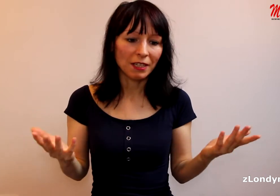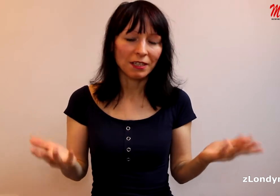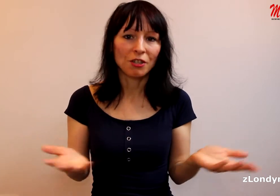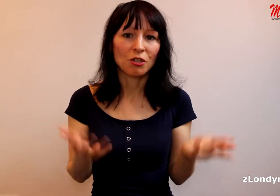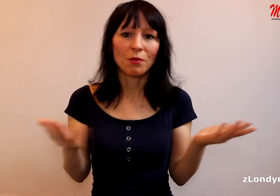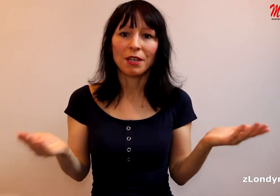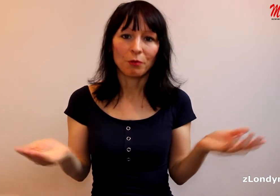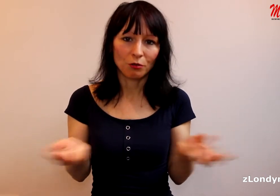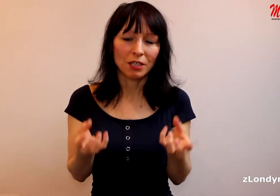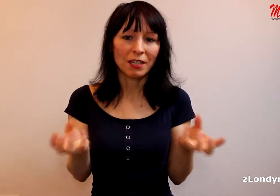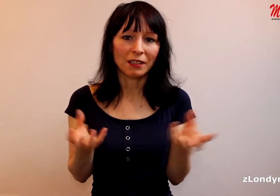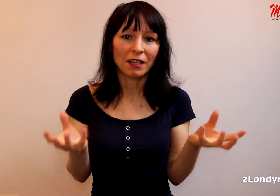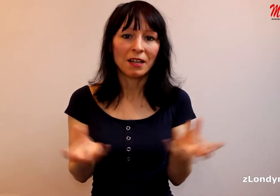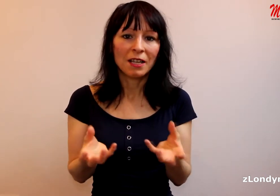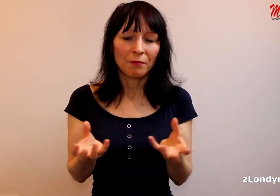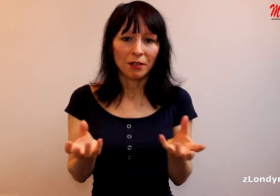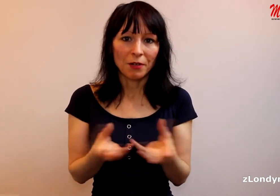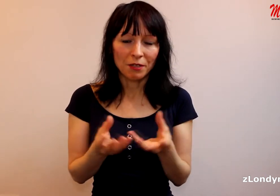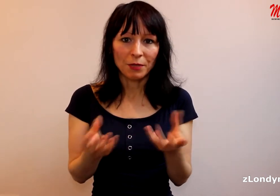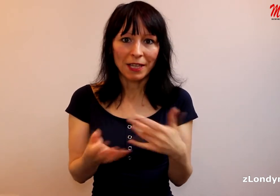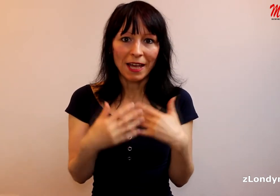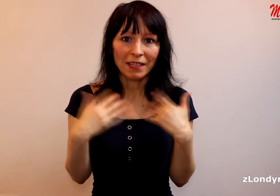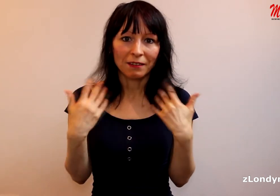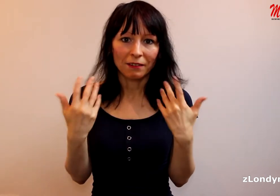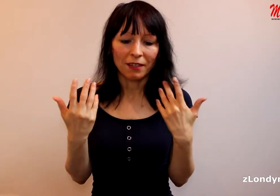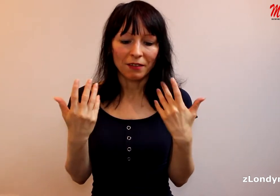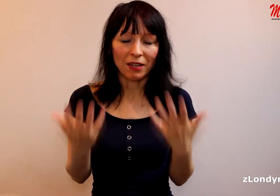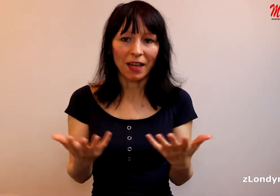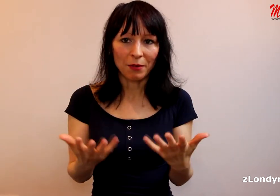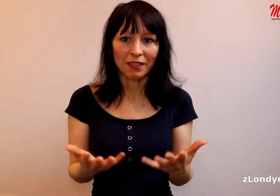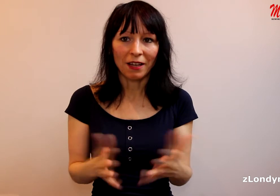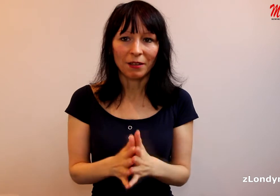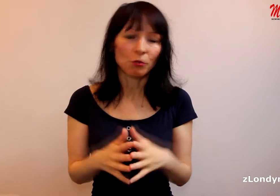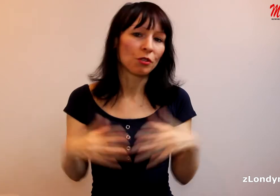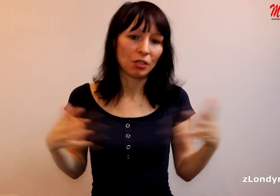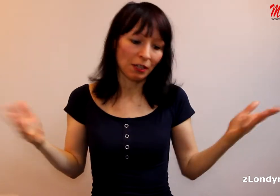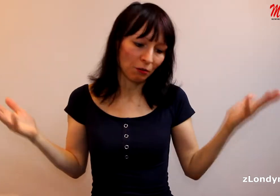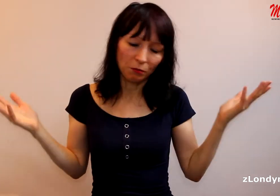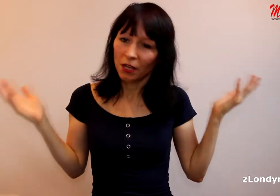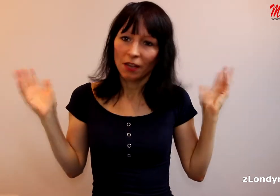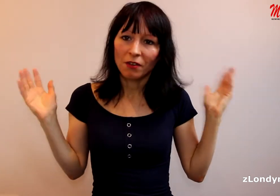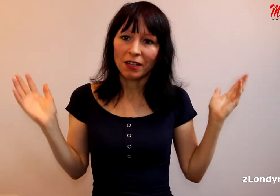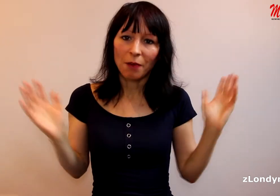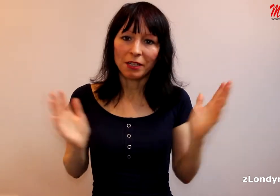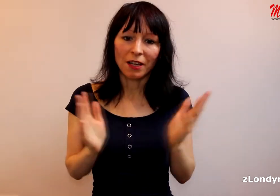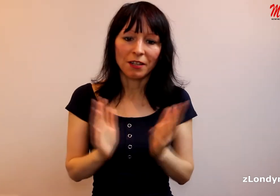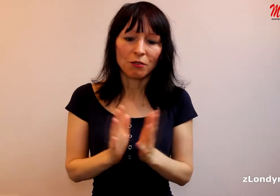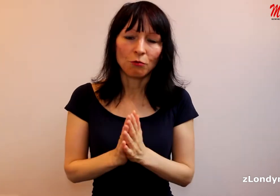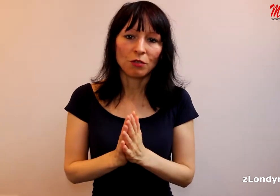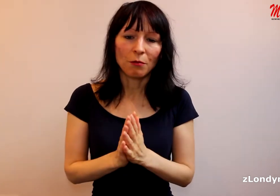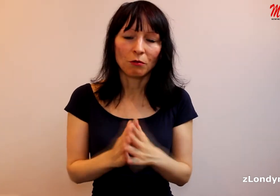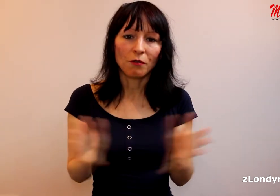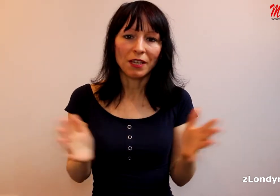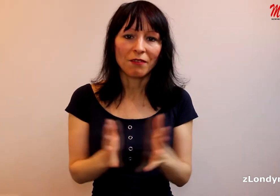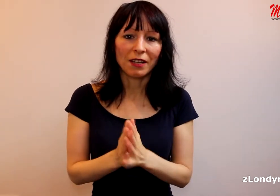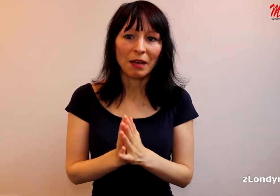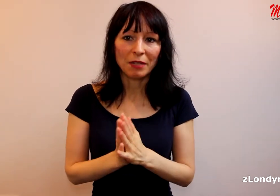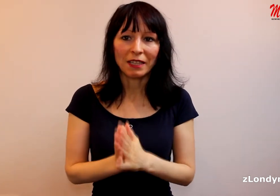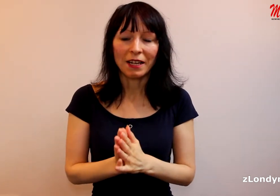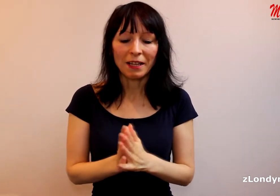jasné, GB je prostě zkrátka Great Britain, tedy Velké Británie, prostě jako Velká Británie news, nebo novinky Velké Británie.